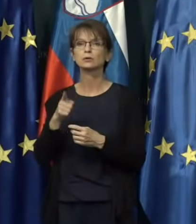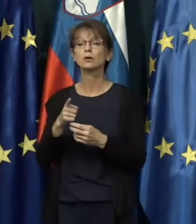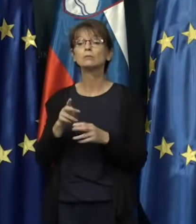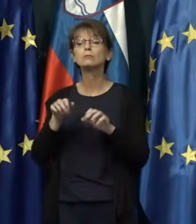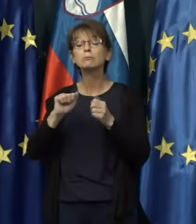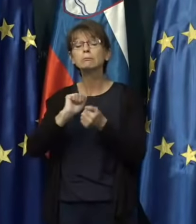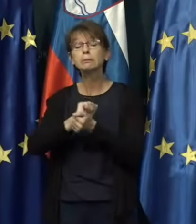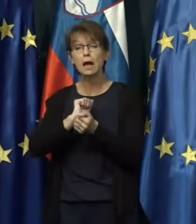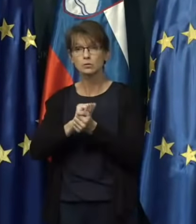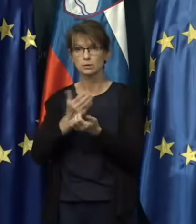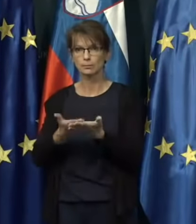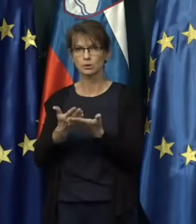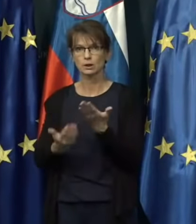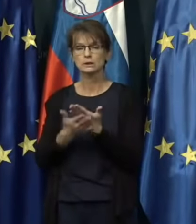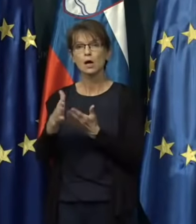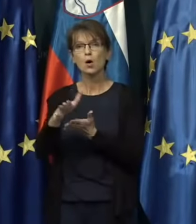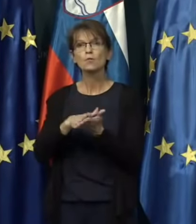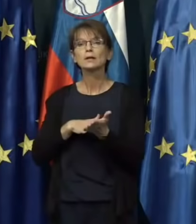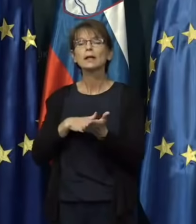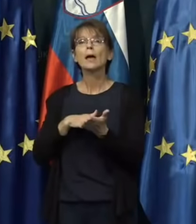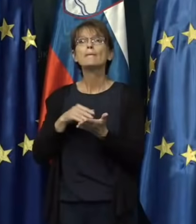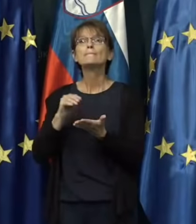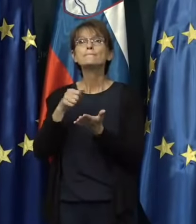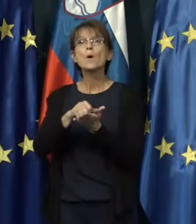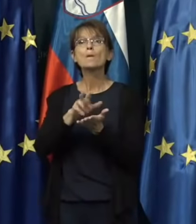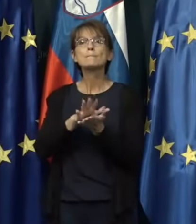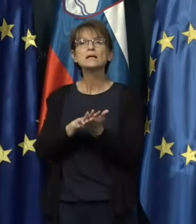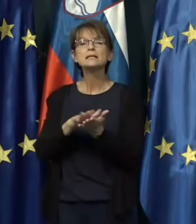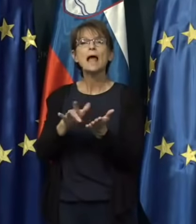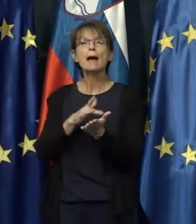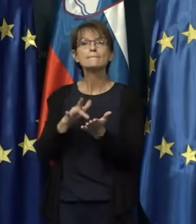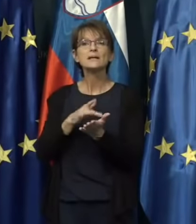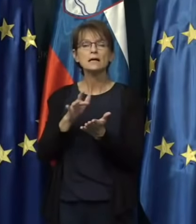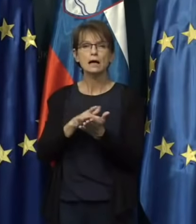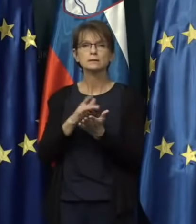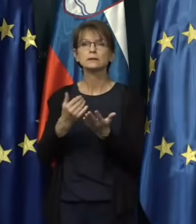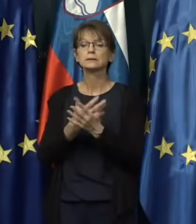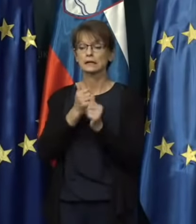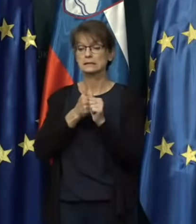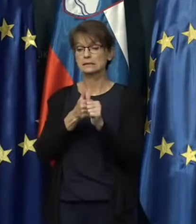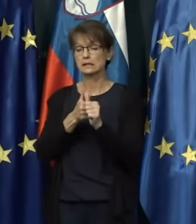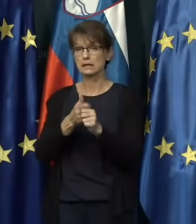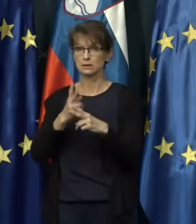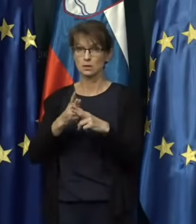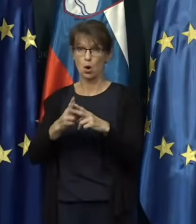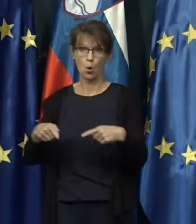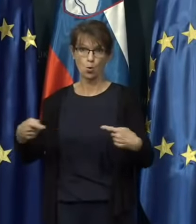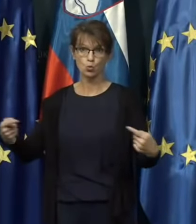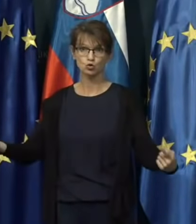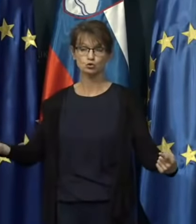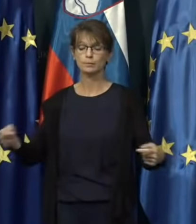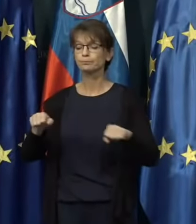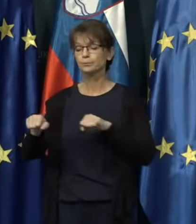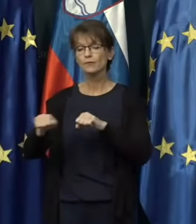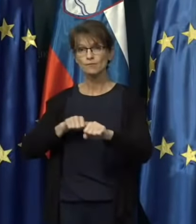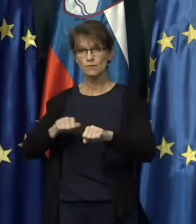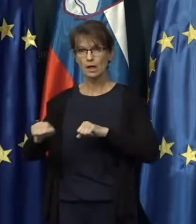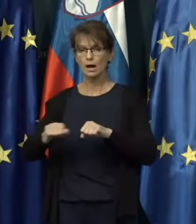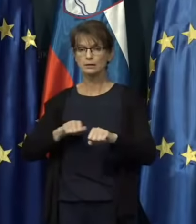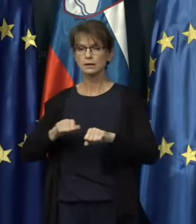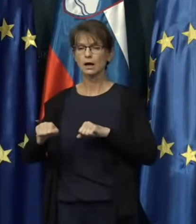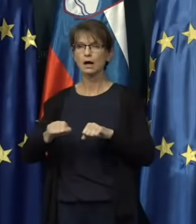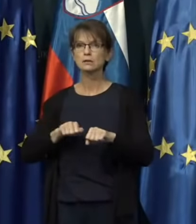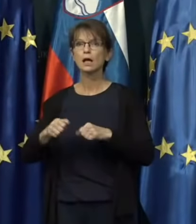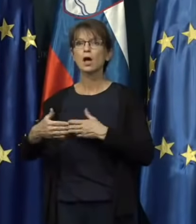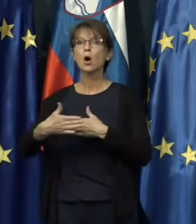za uvedbo mobilne aplikacije za sledenje okužbi. Vlada se je pač ob